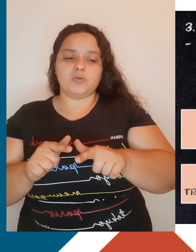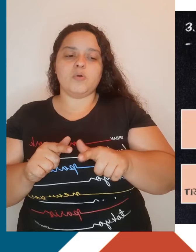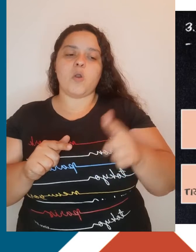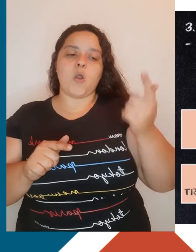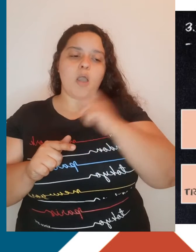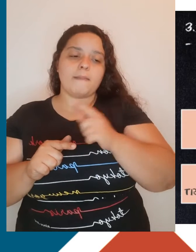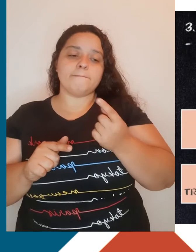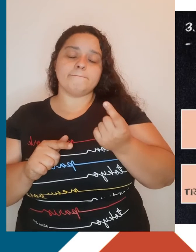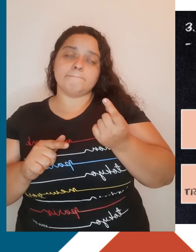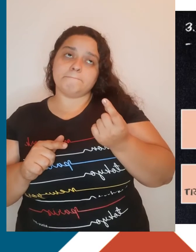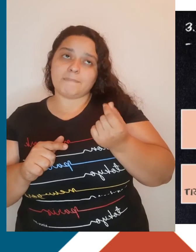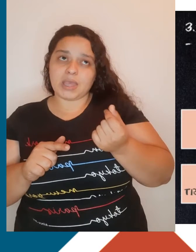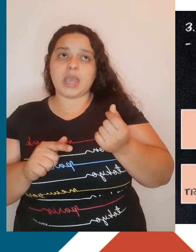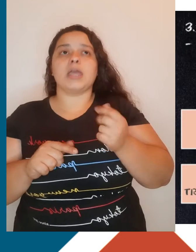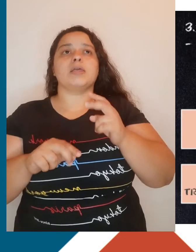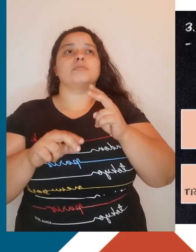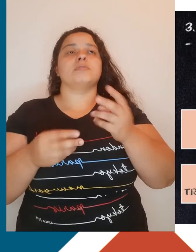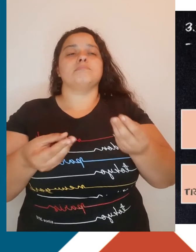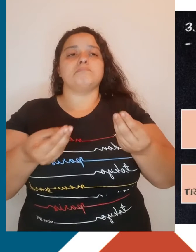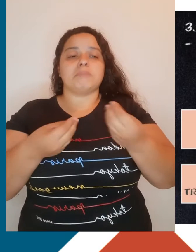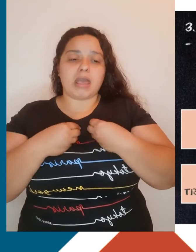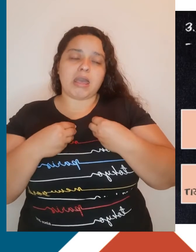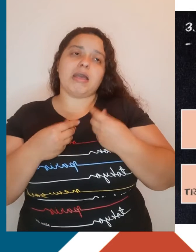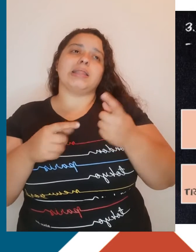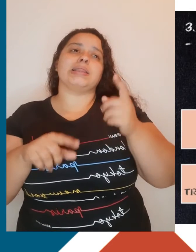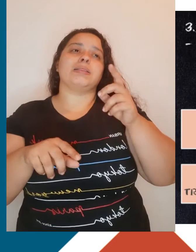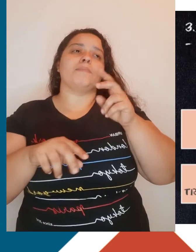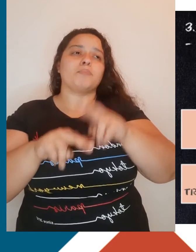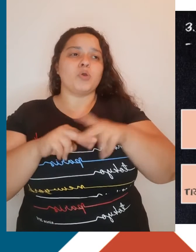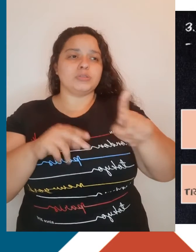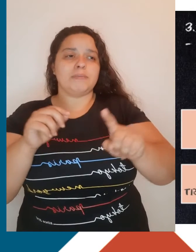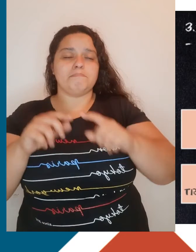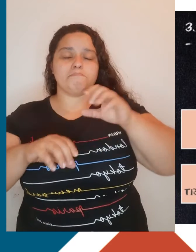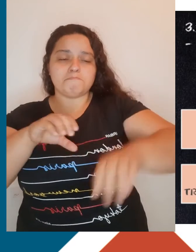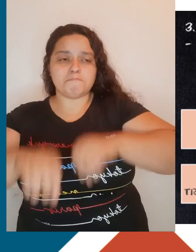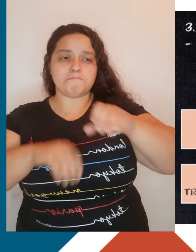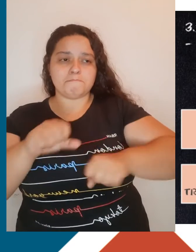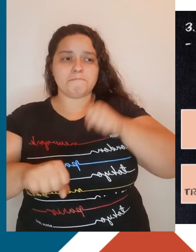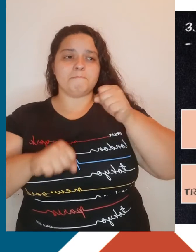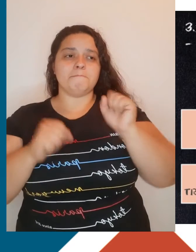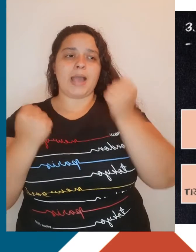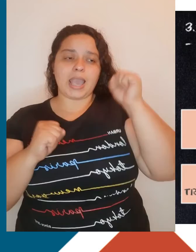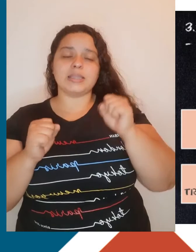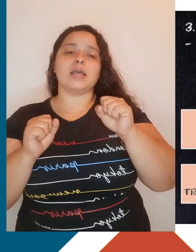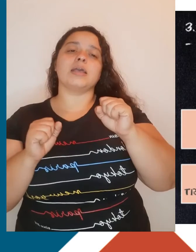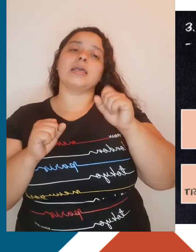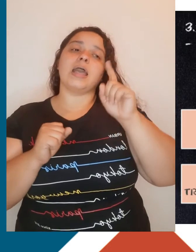partir das máquinas e da matéria-prima que pertenciam ao seu patrão. Tanto a burguesia quanto os